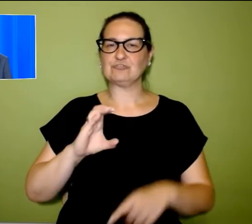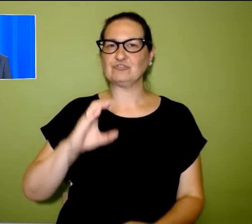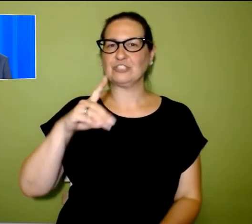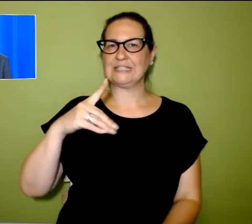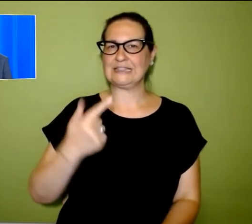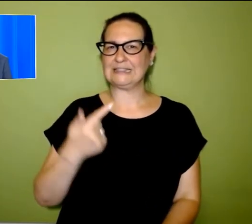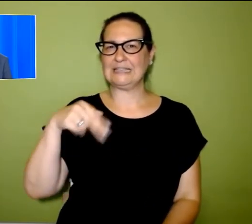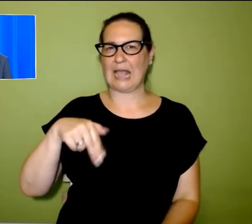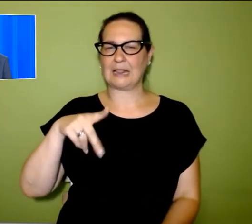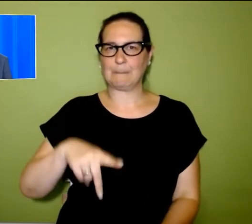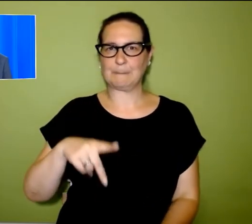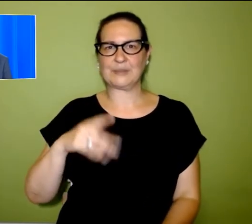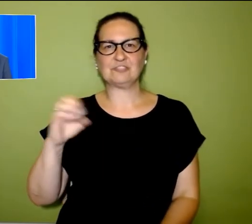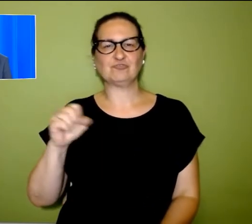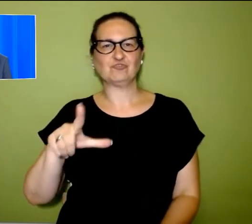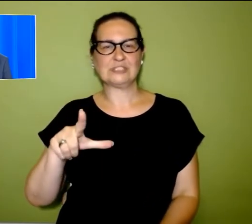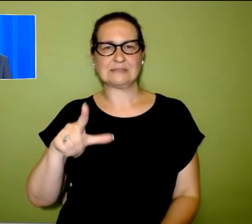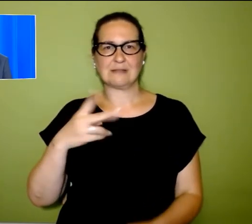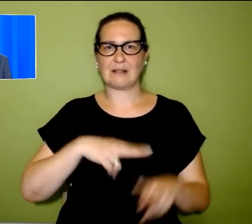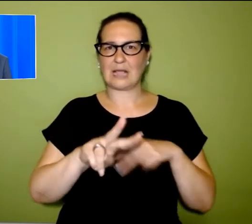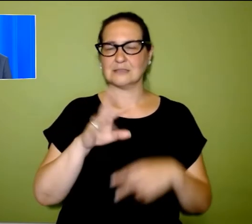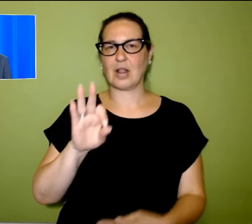nazionale Daniela Fumarola